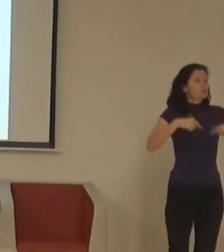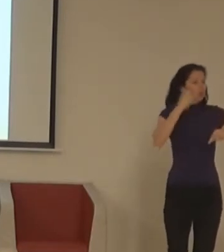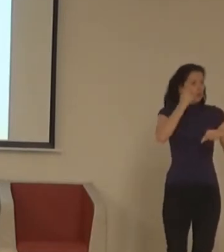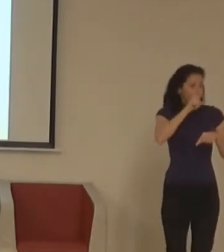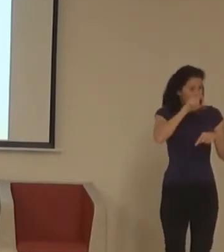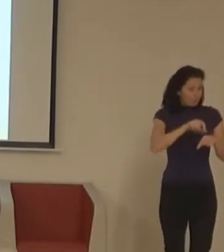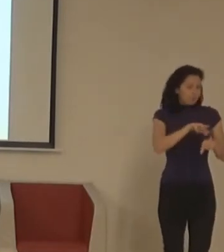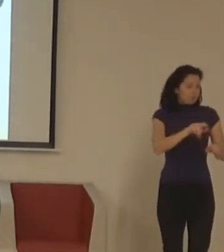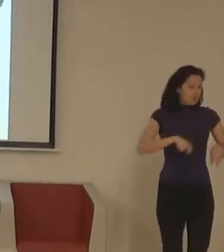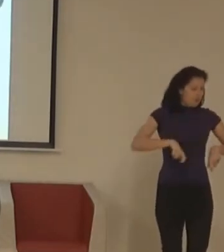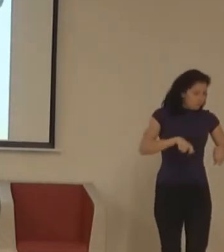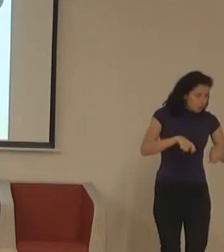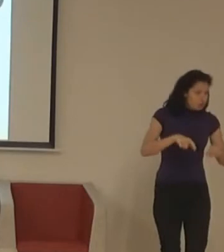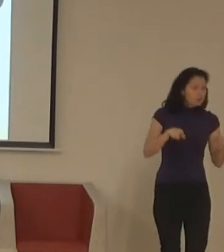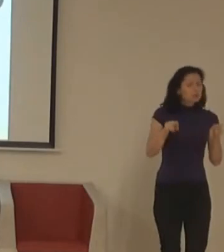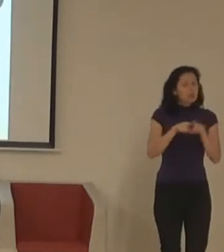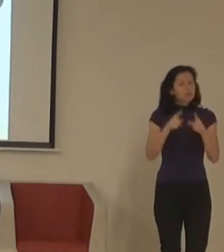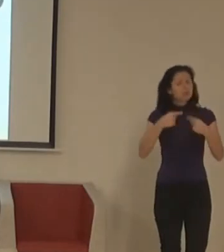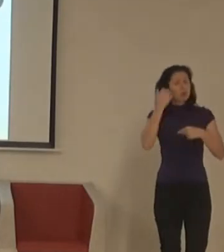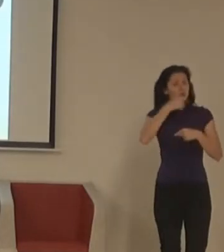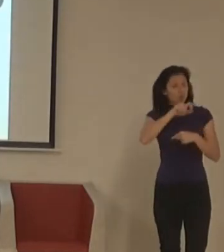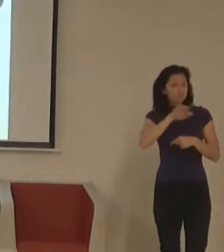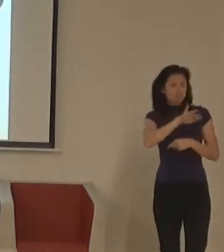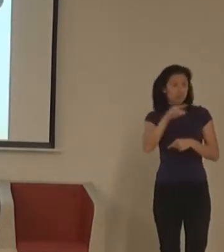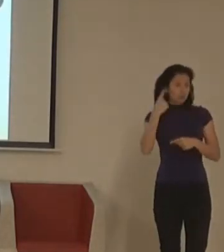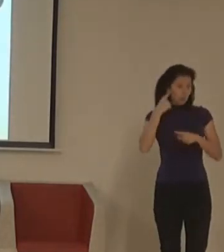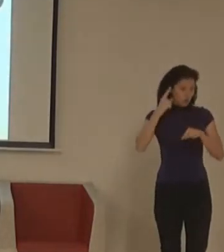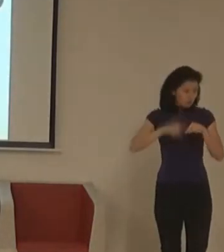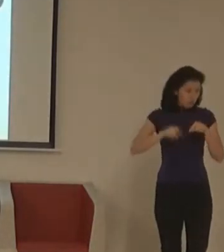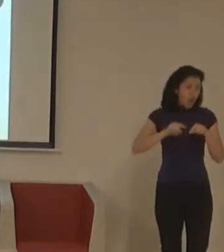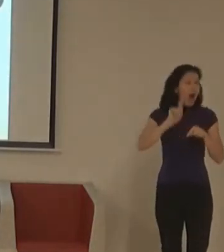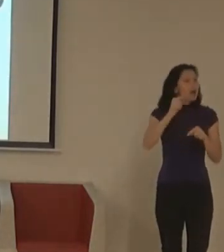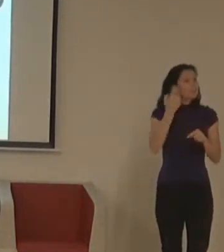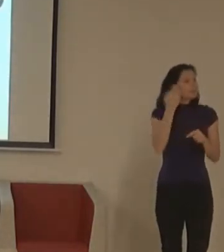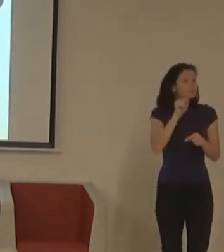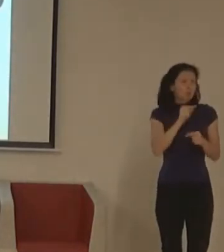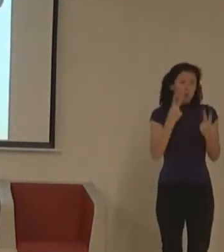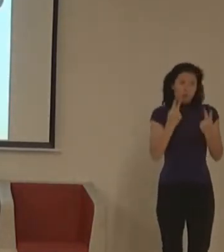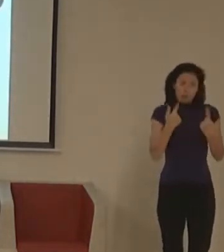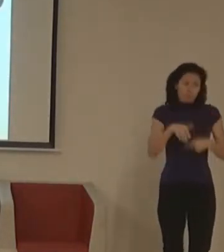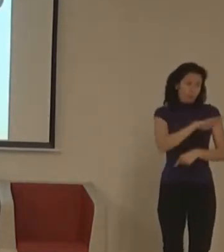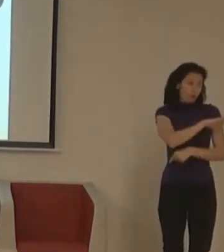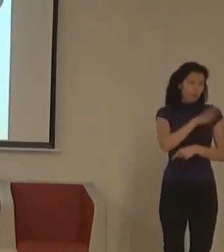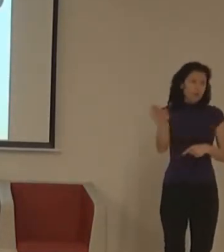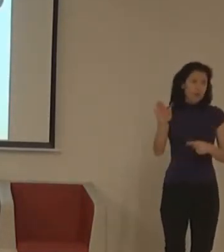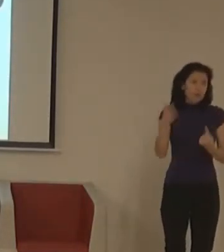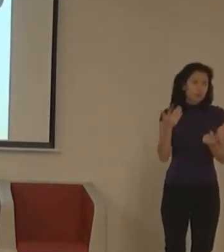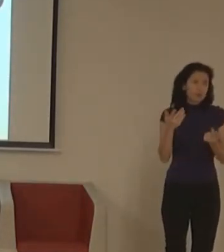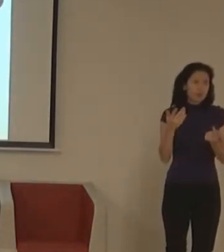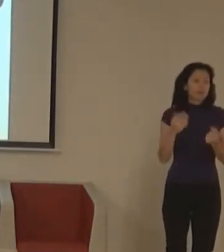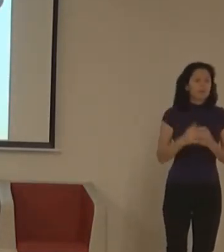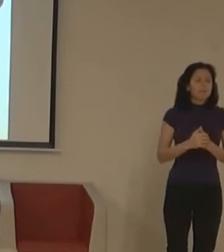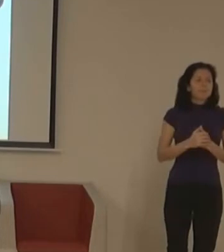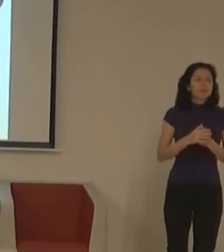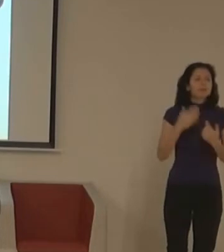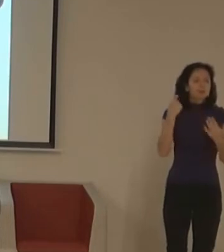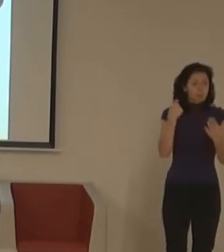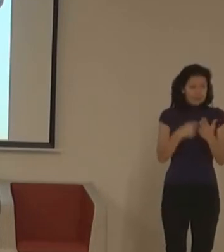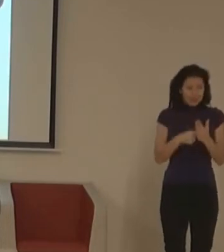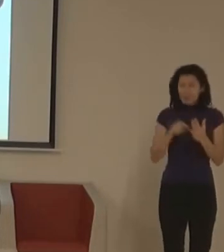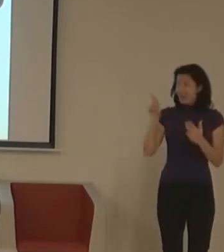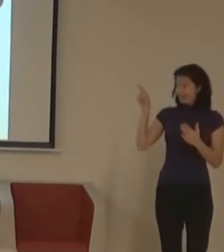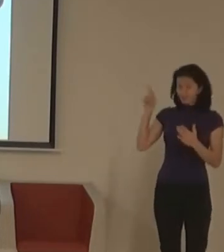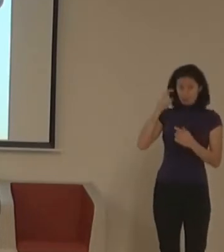slupovým postiřením. Pro nás pro všechny. Kemp pracuje i na zpřístupňování informací, na svých webových